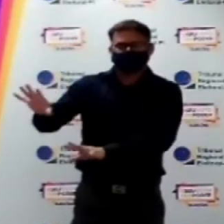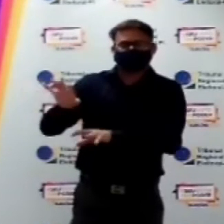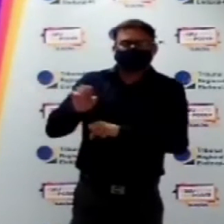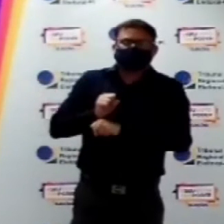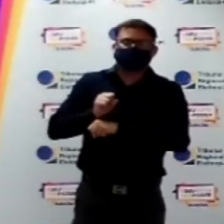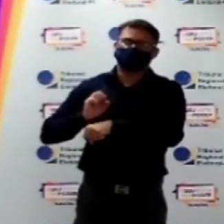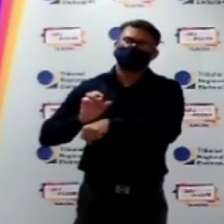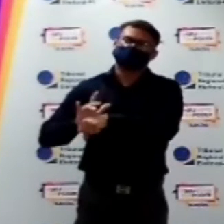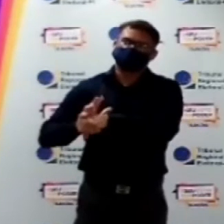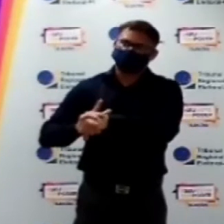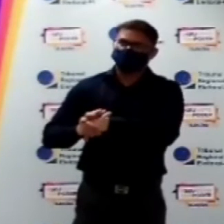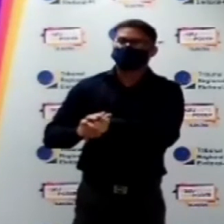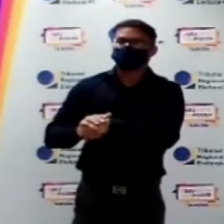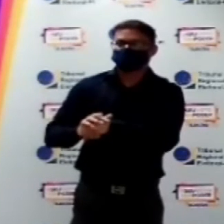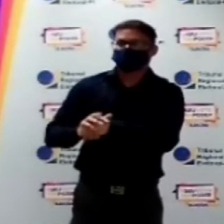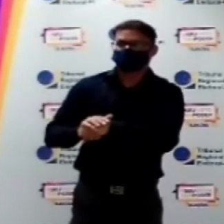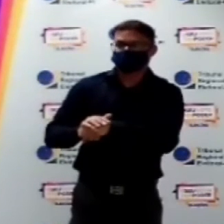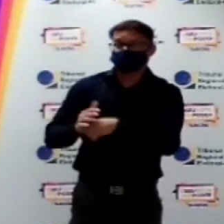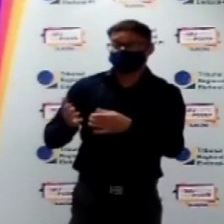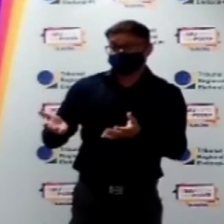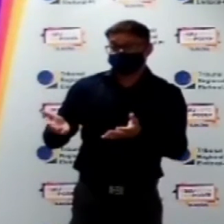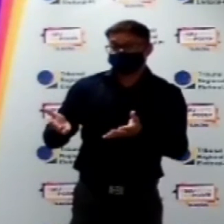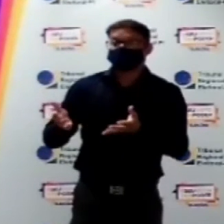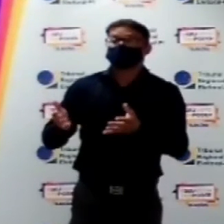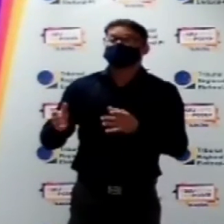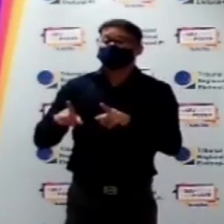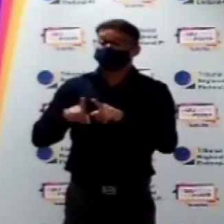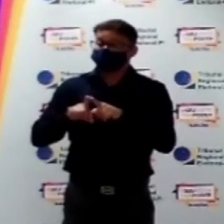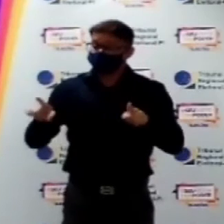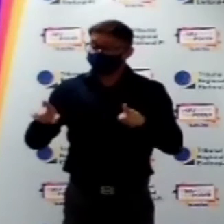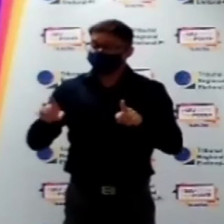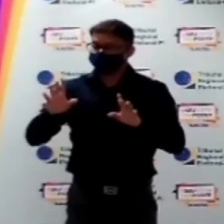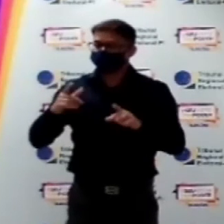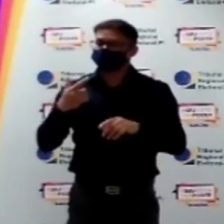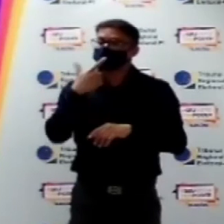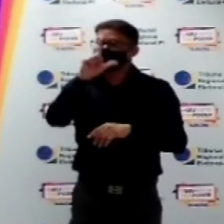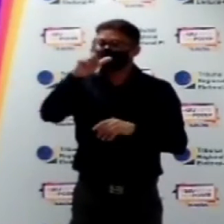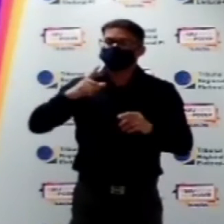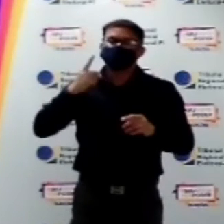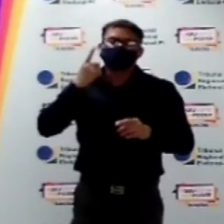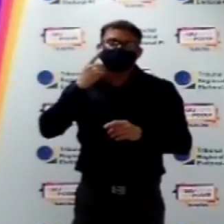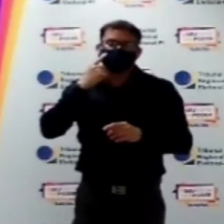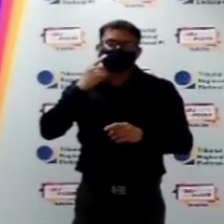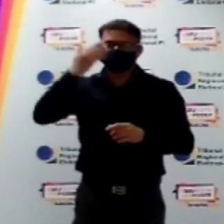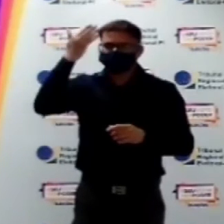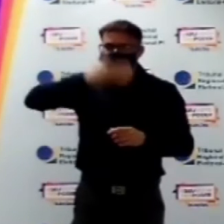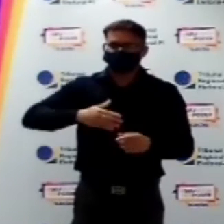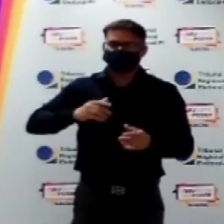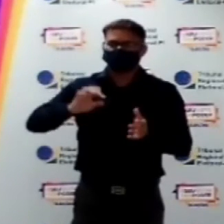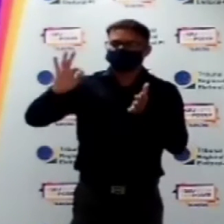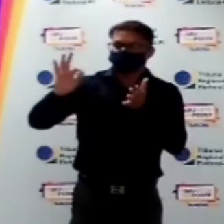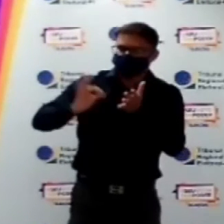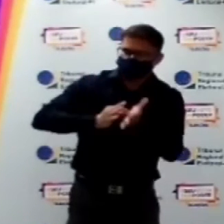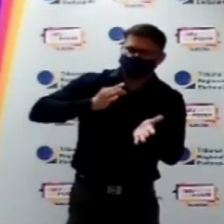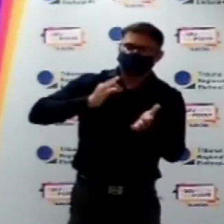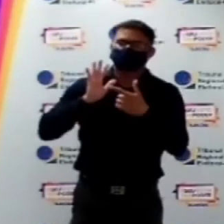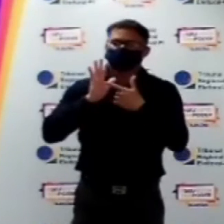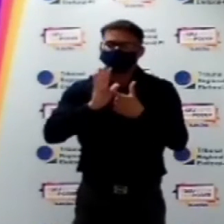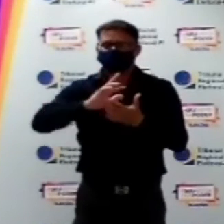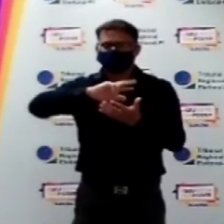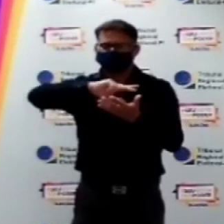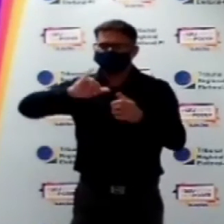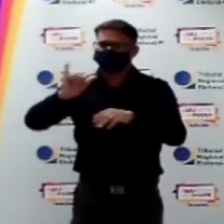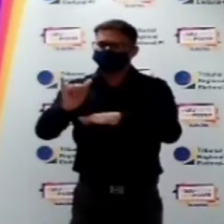contaminação utilizando a impressão digital. Mas com os outros mecanismos que têm associados a esse processo, a gente entende que ainda